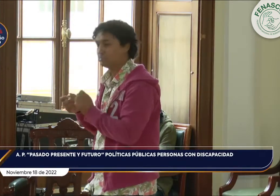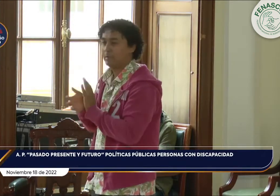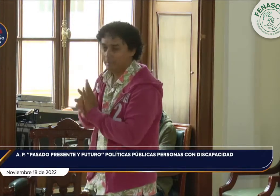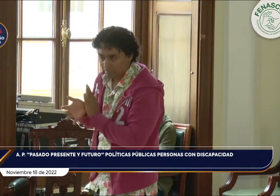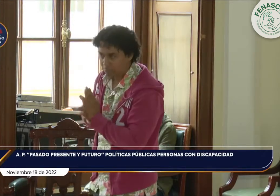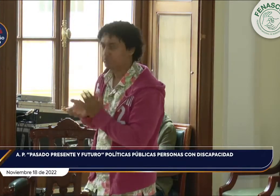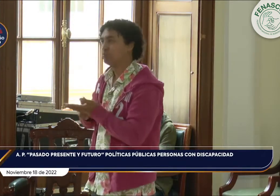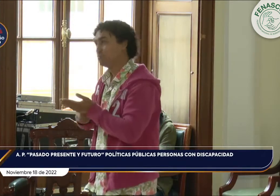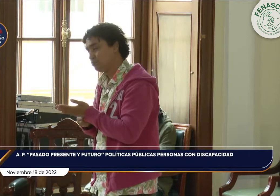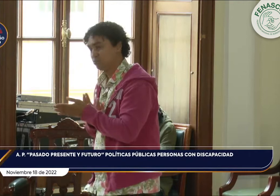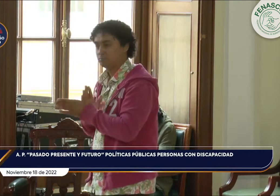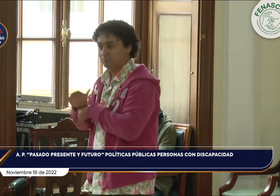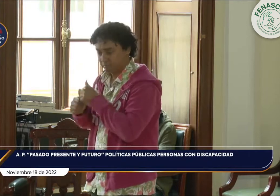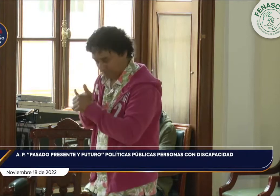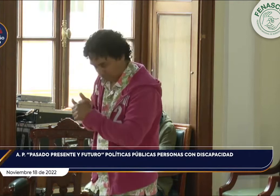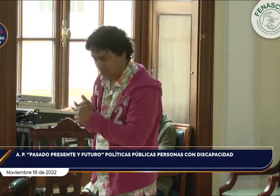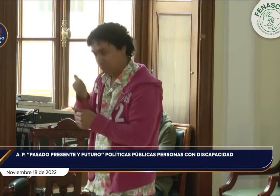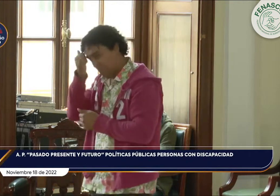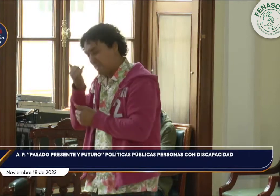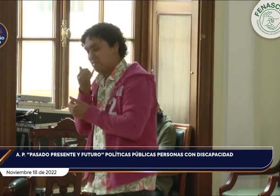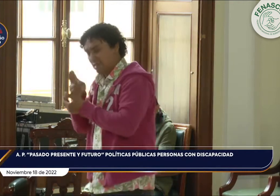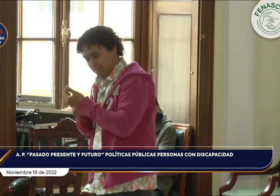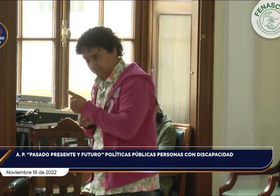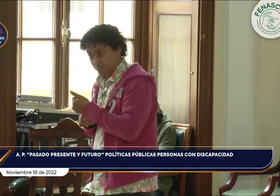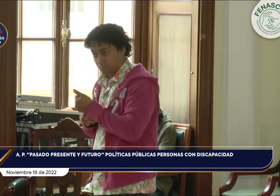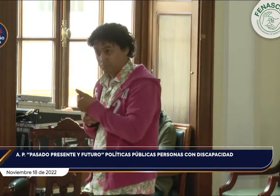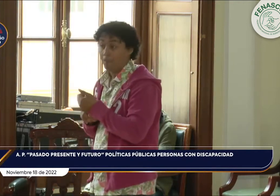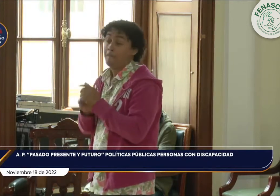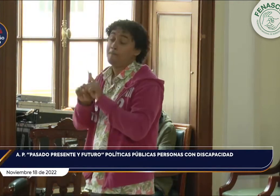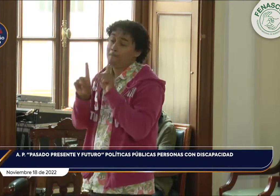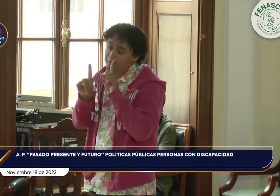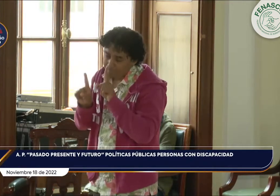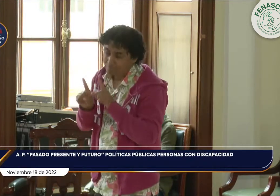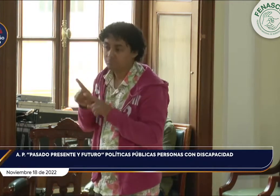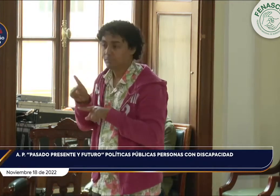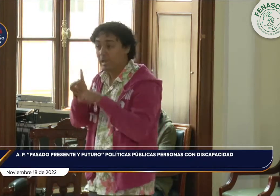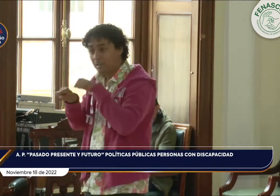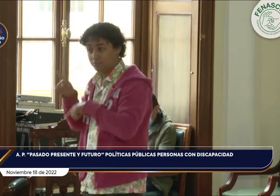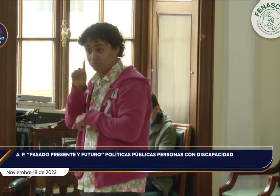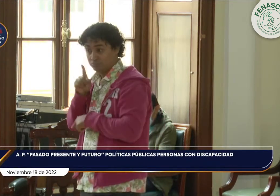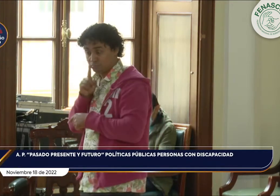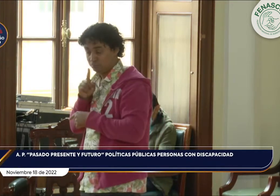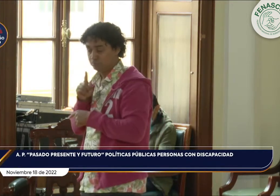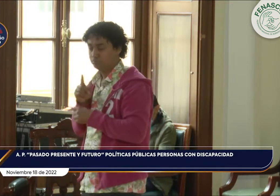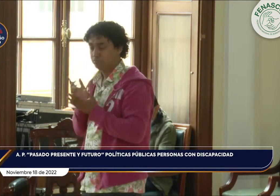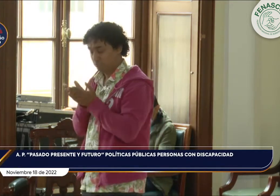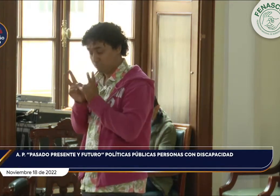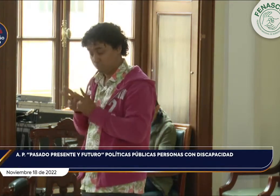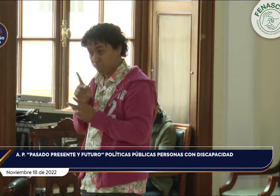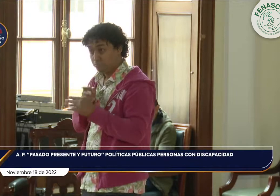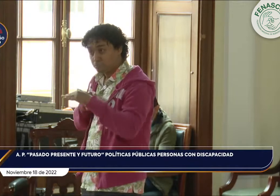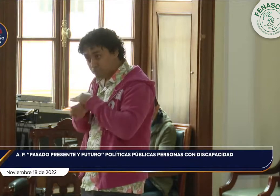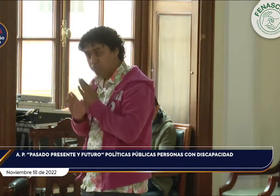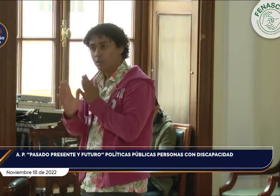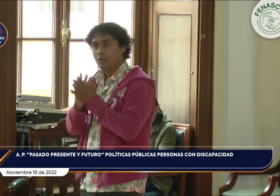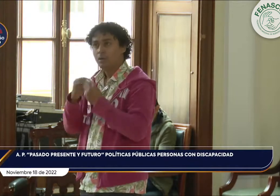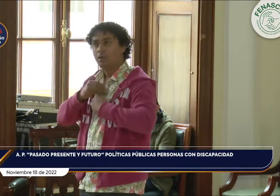en lo que se escogen modelos lingüísticos, intérpretes y demás docentes bilingües, pero para las personas